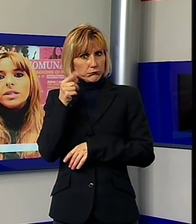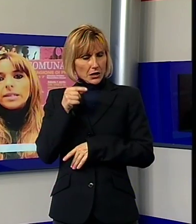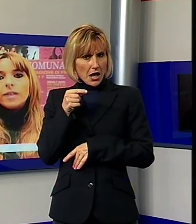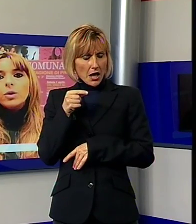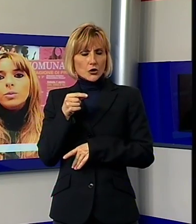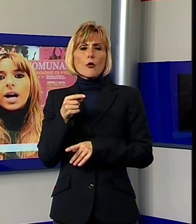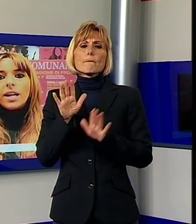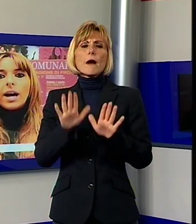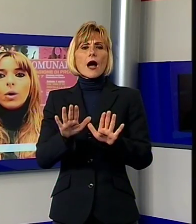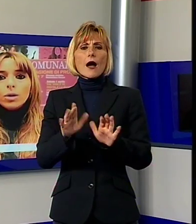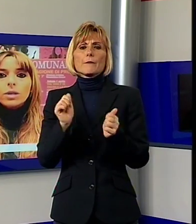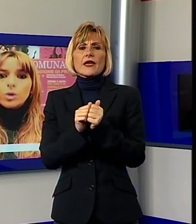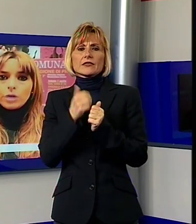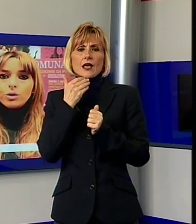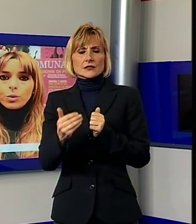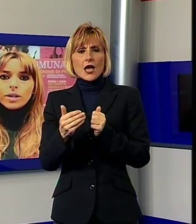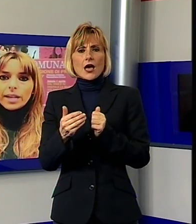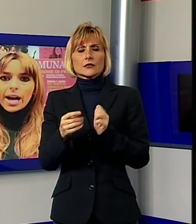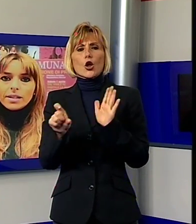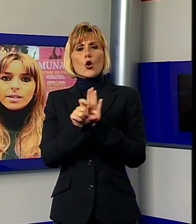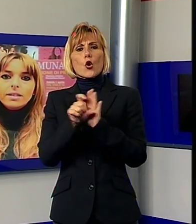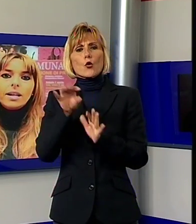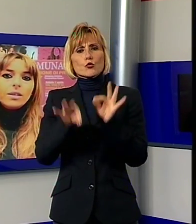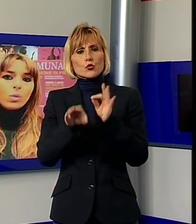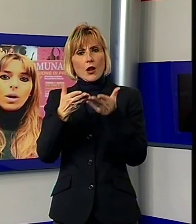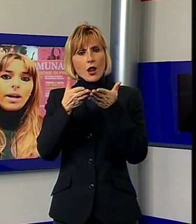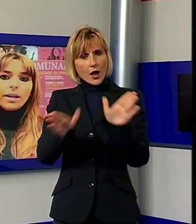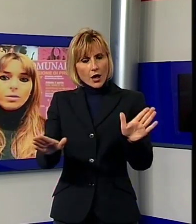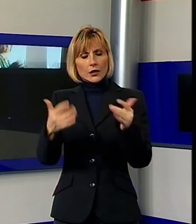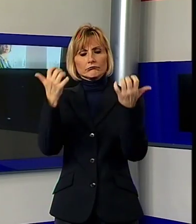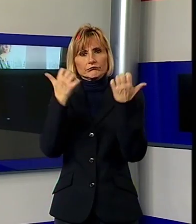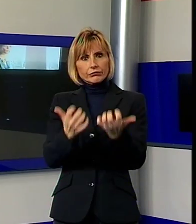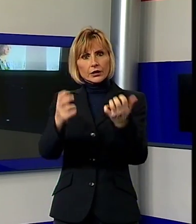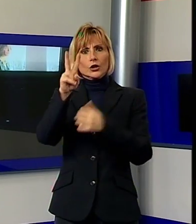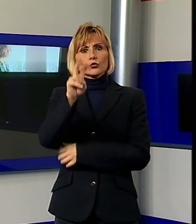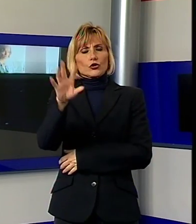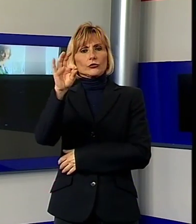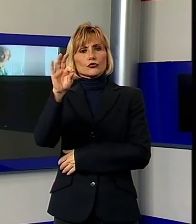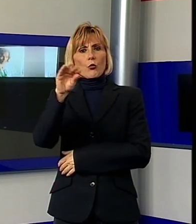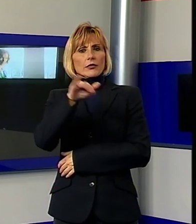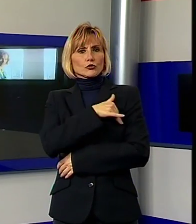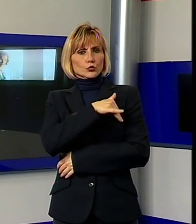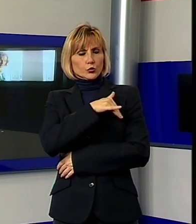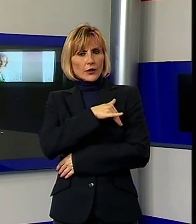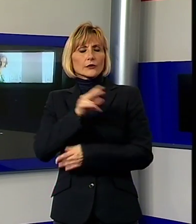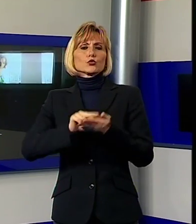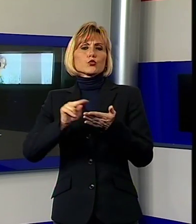del Teatro Comunale a oltre 250 ragazzi delle scuole sul nostro territorio. Speriamo che i ragazzi possano